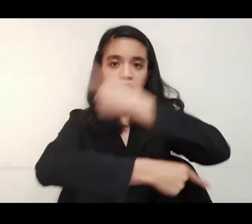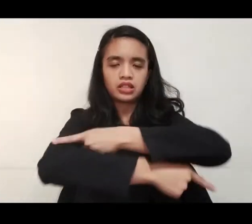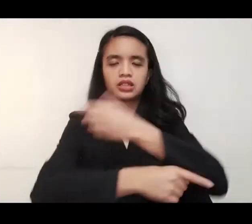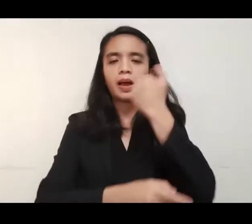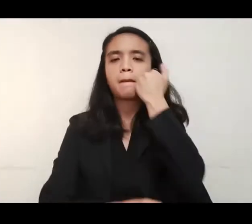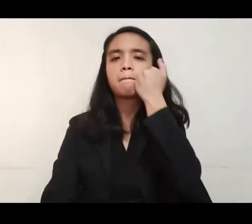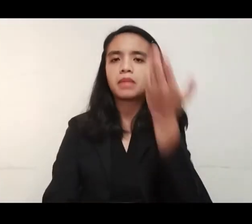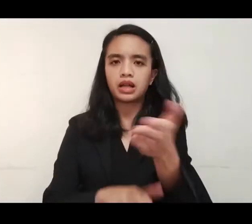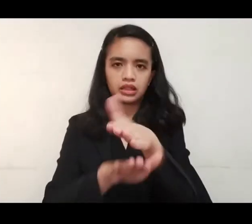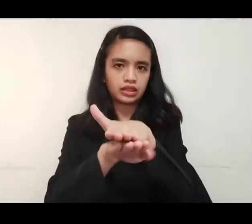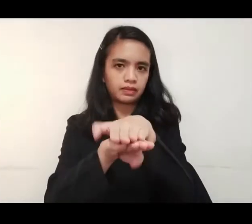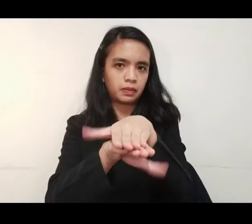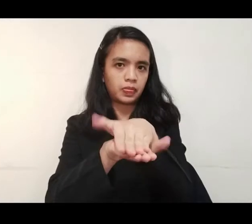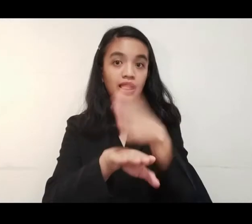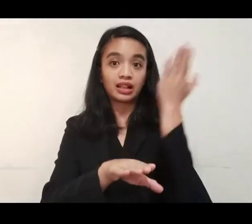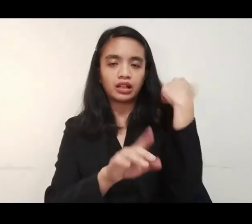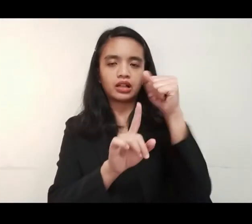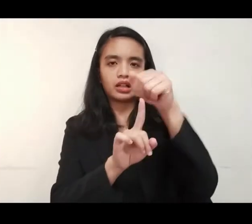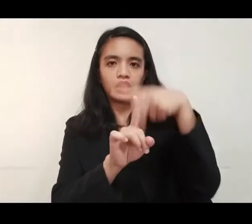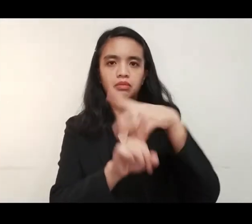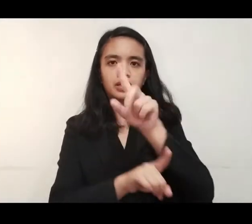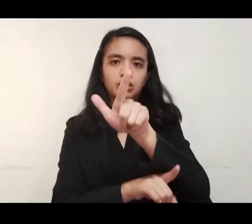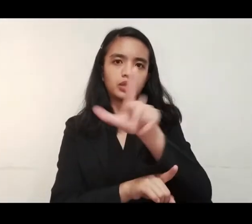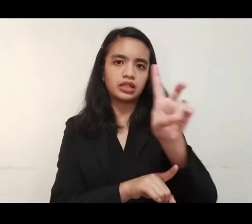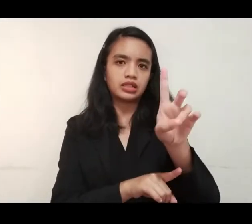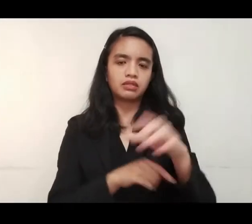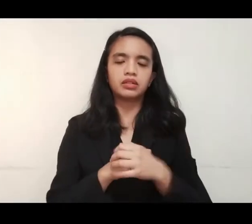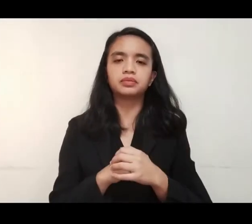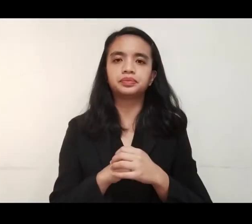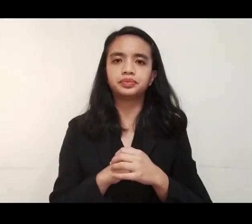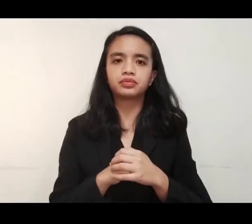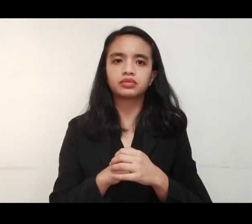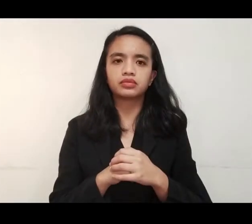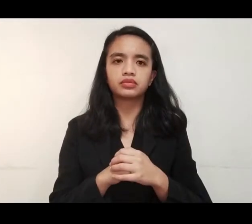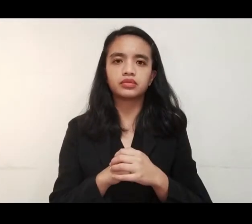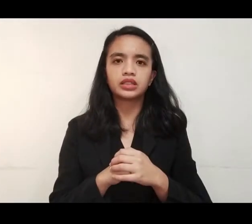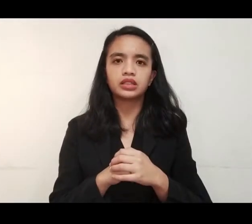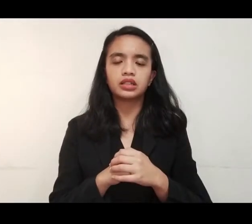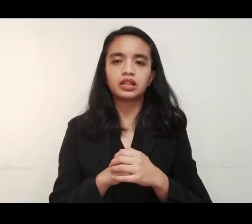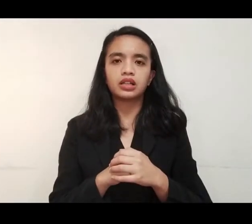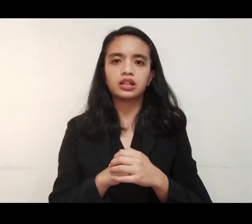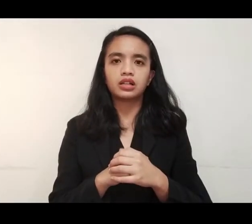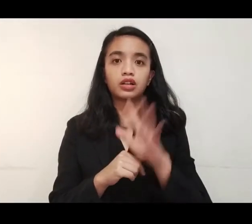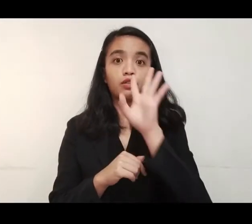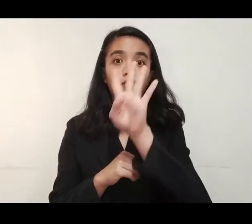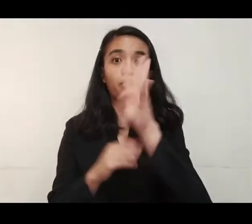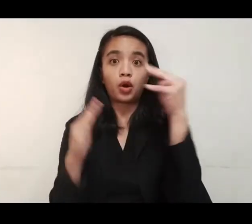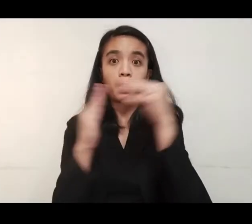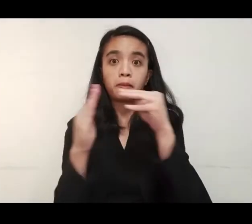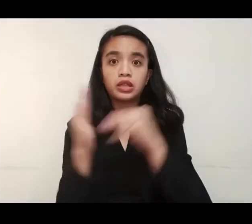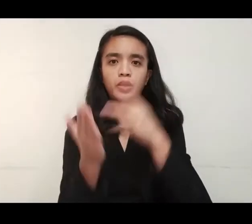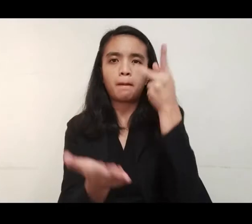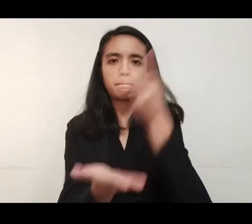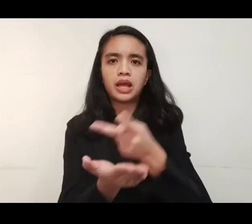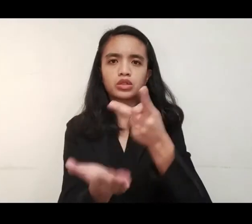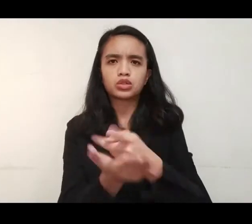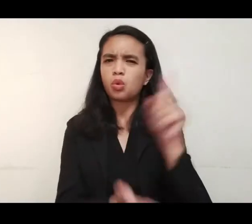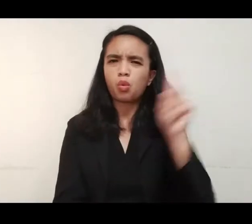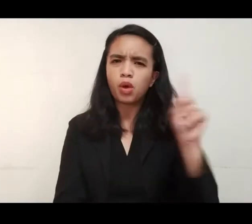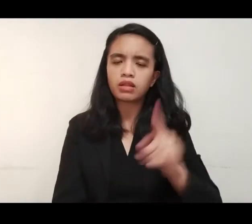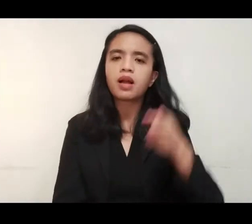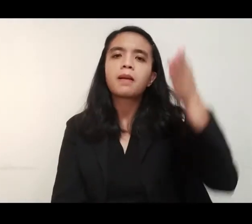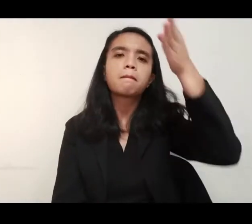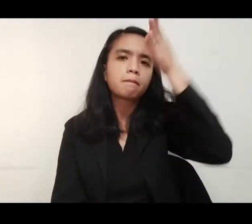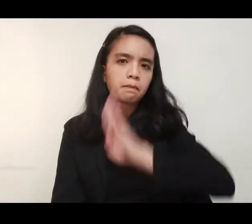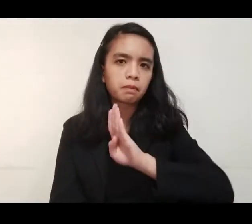labing isang araw na matay ang pawikan noong April 27. Umabot sa mahigit apat na milyong piso ang